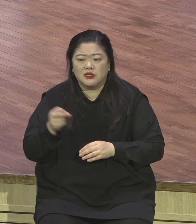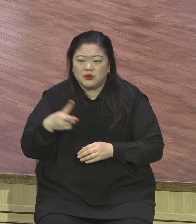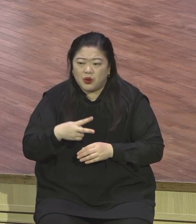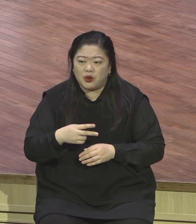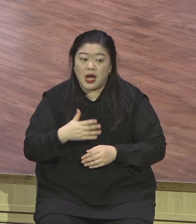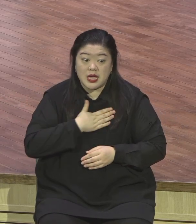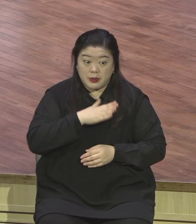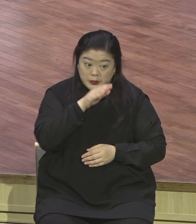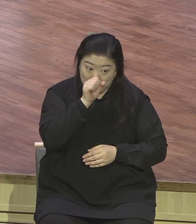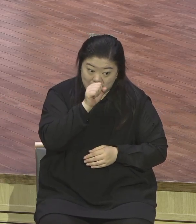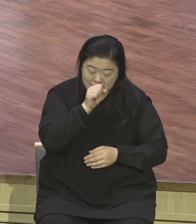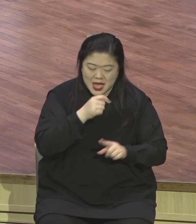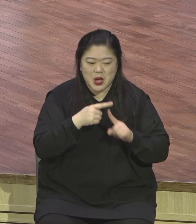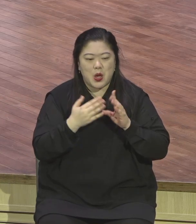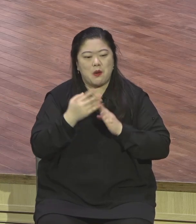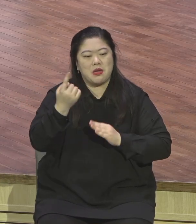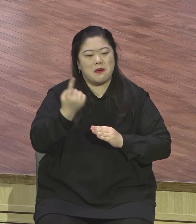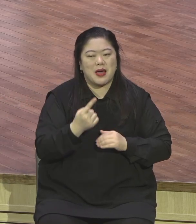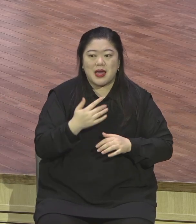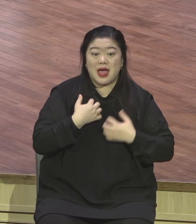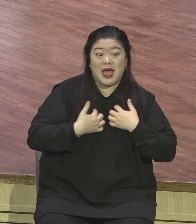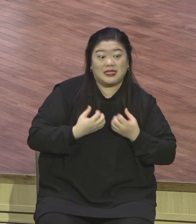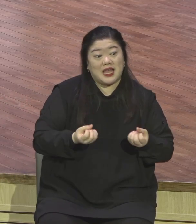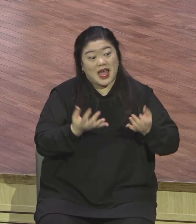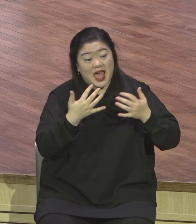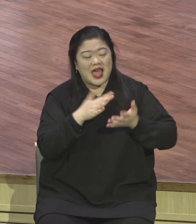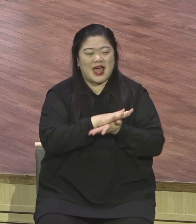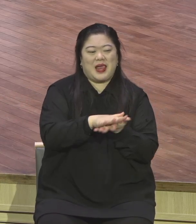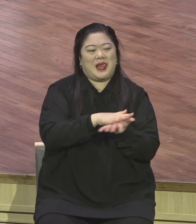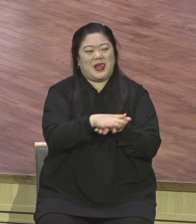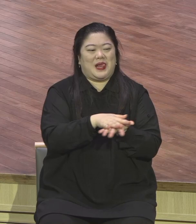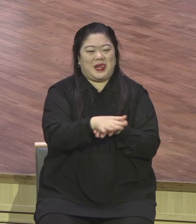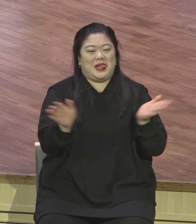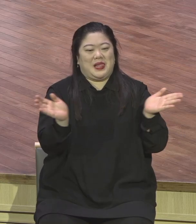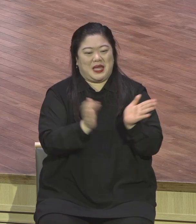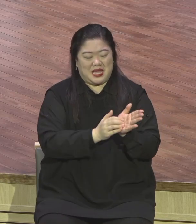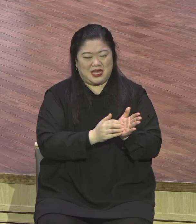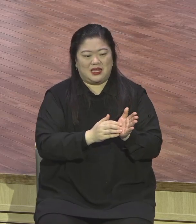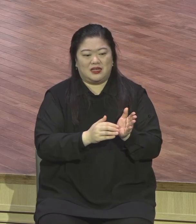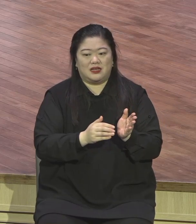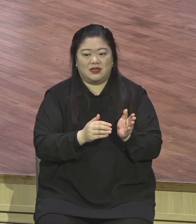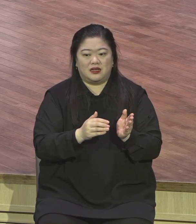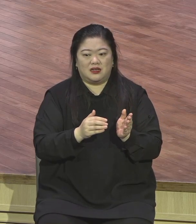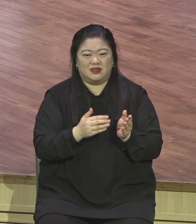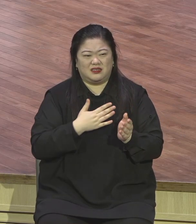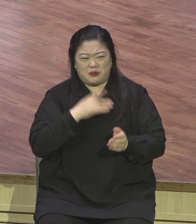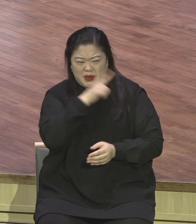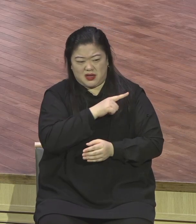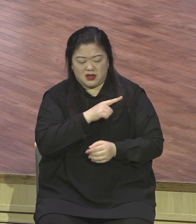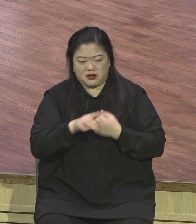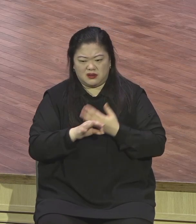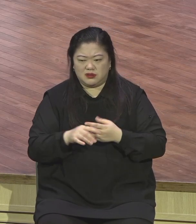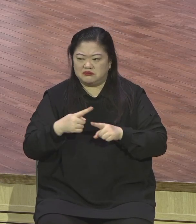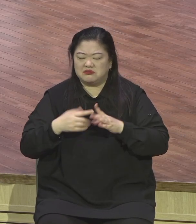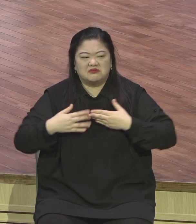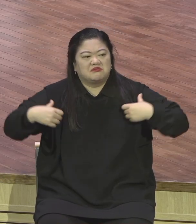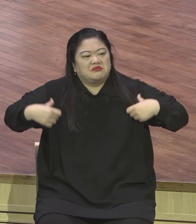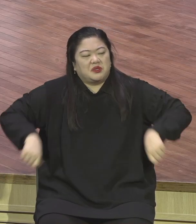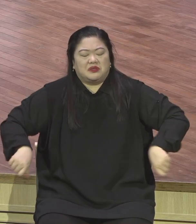사실적으로는 그리스도를 인격적으로 만난 적이 없는 이런 분들 세월을 허성하고